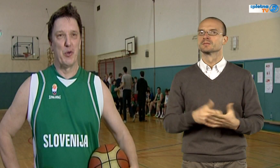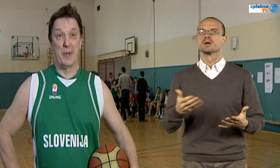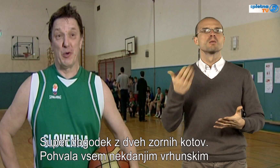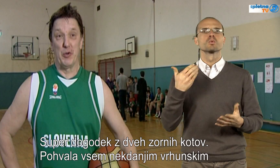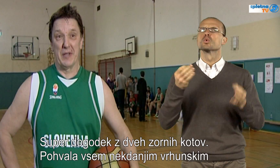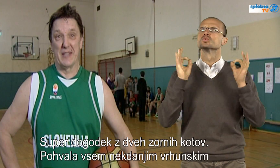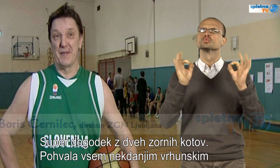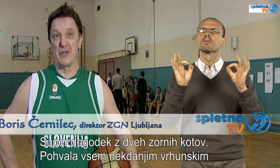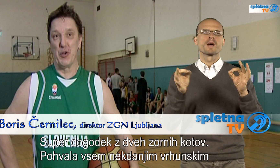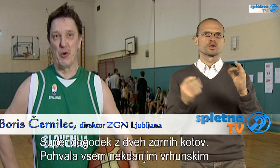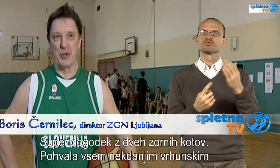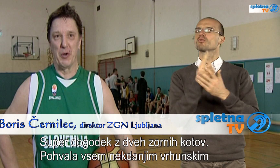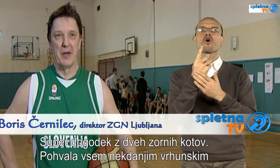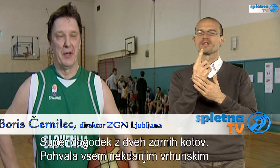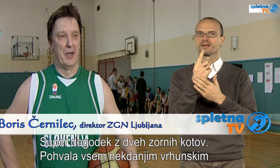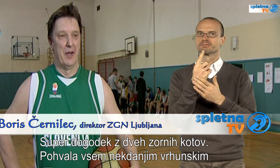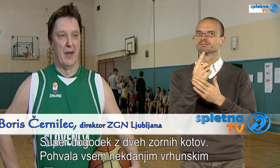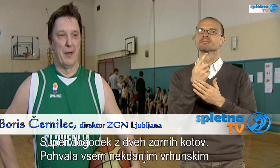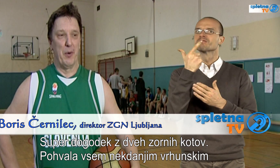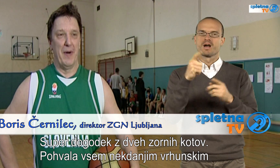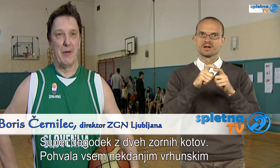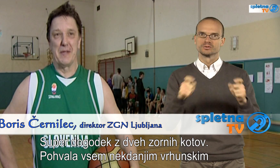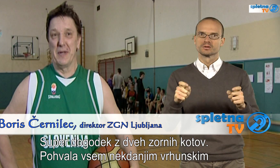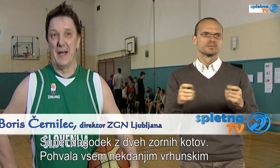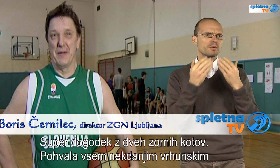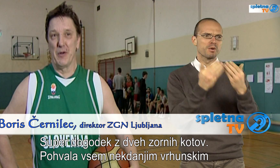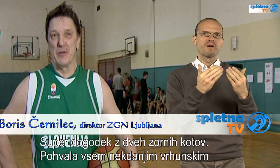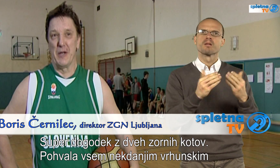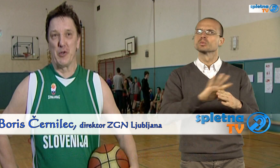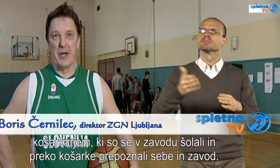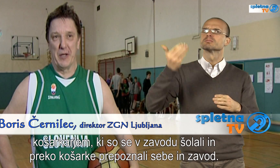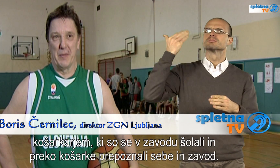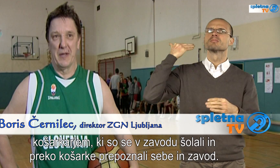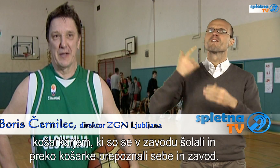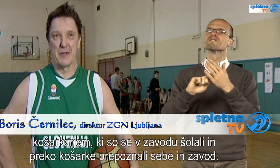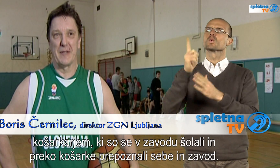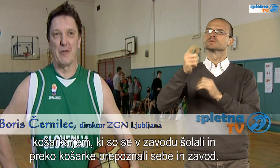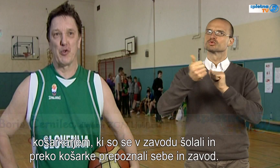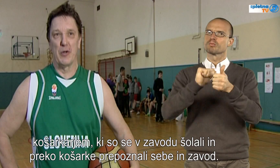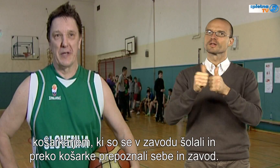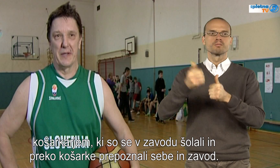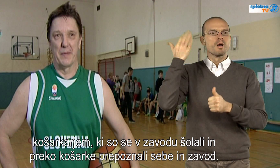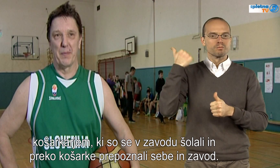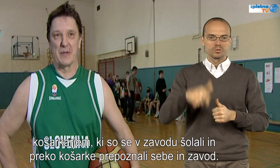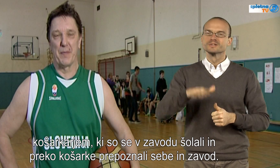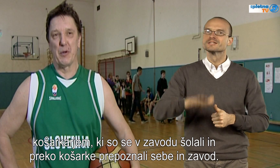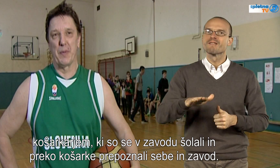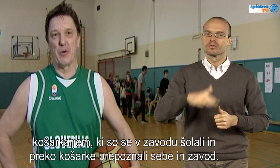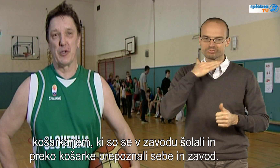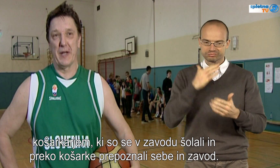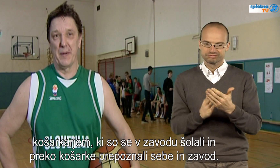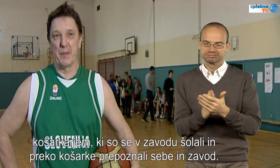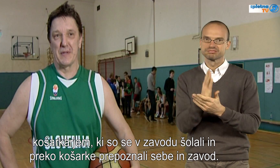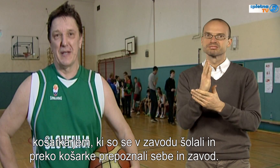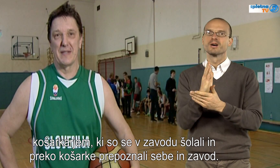Super dogodek iz dveh zavrnih kotov. Pohvala vsem nekdannjim vrhunskim košarkerjem, ki so se v Zavod ušoljali in pravzaprav